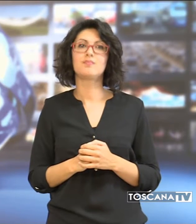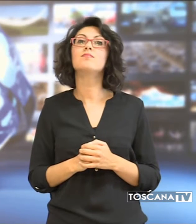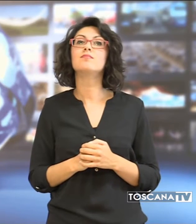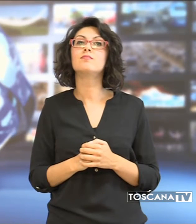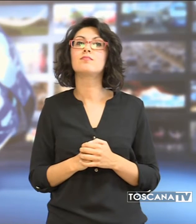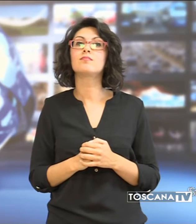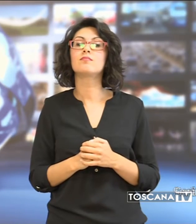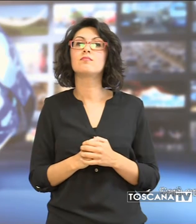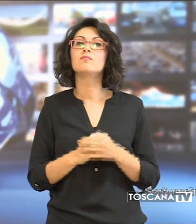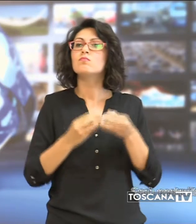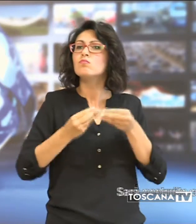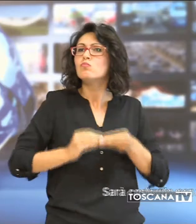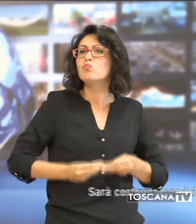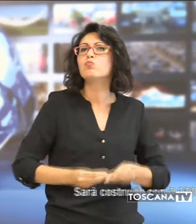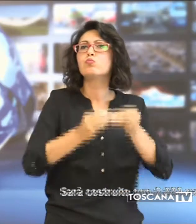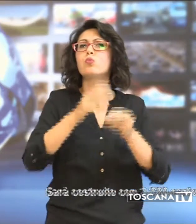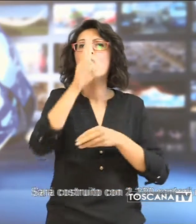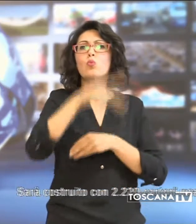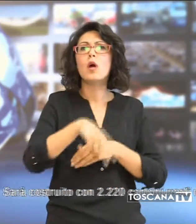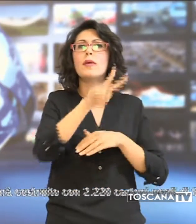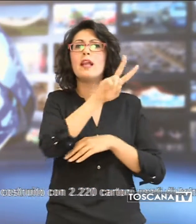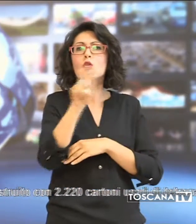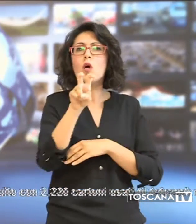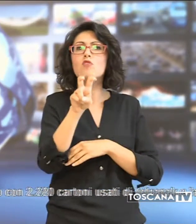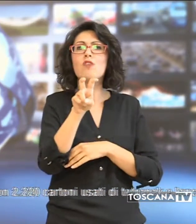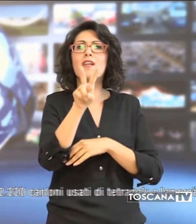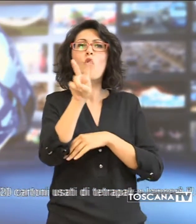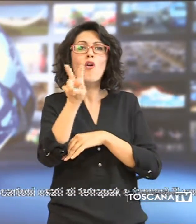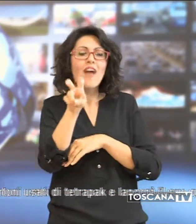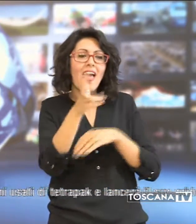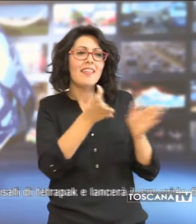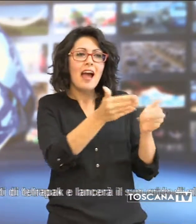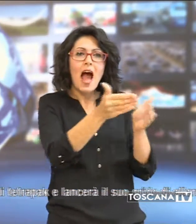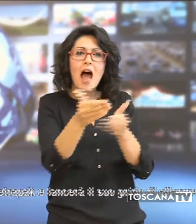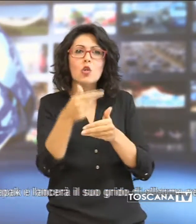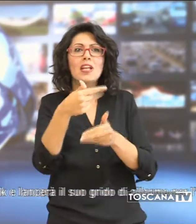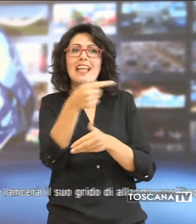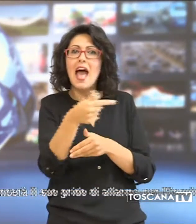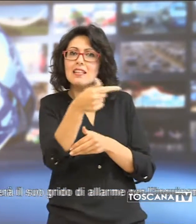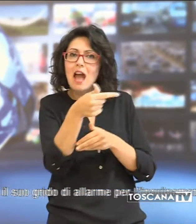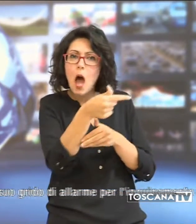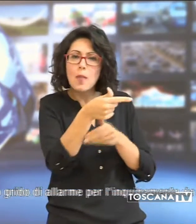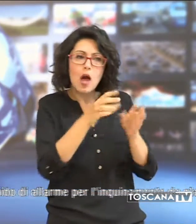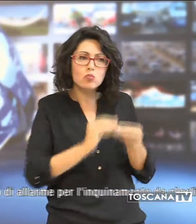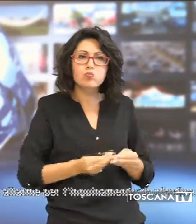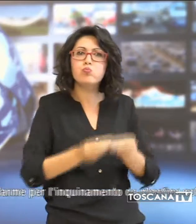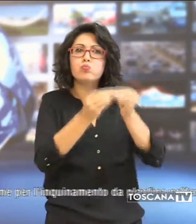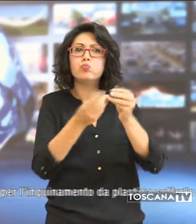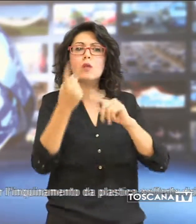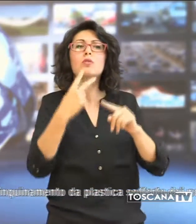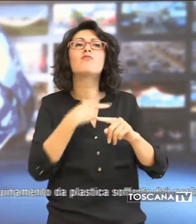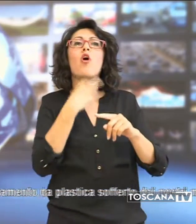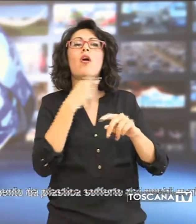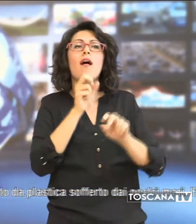Sarà costituito con 2220 cartoni usati di tetrapack e lancerà il suo grido di allarme